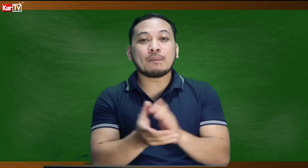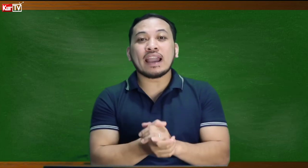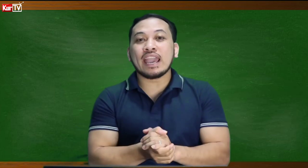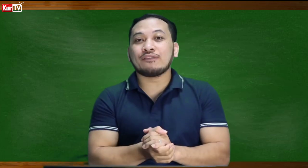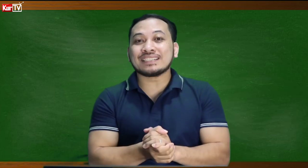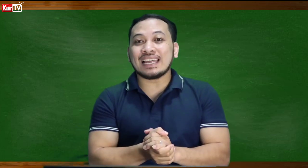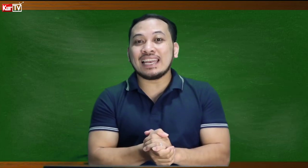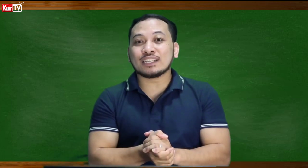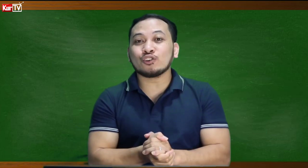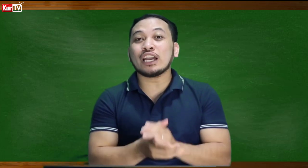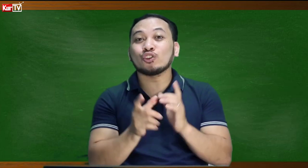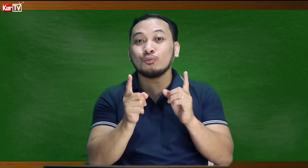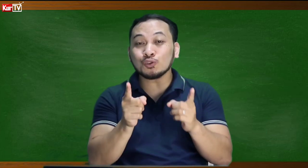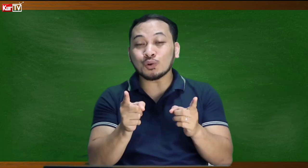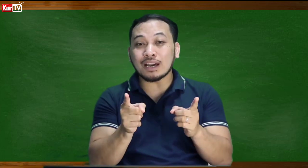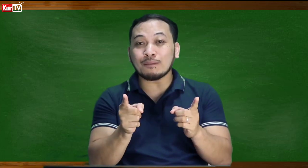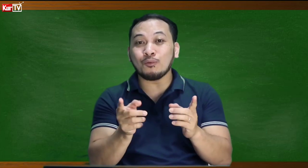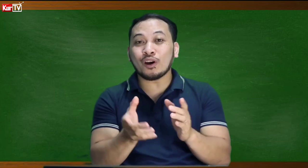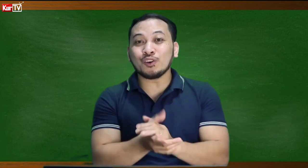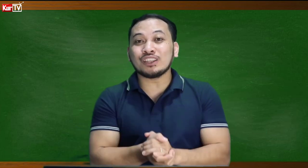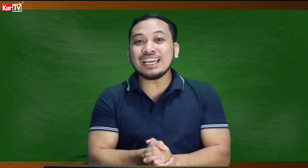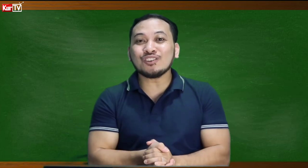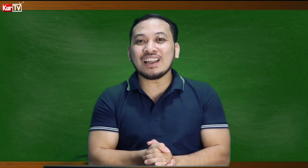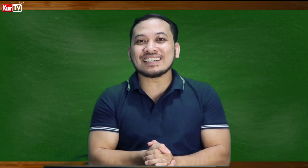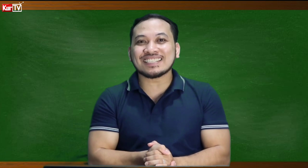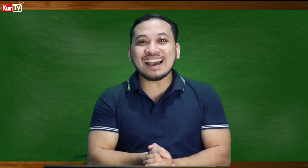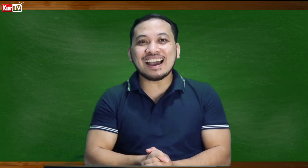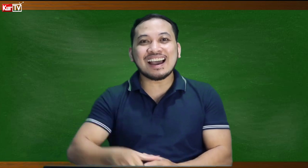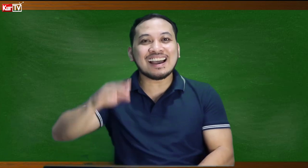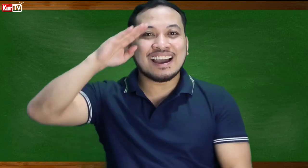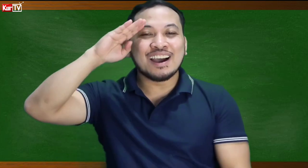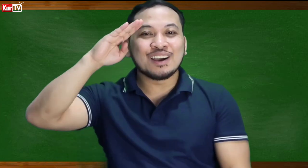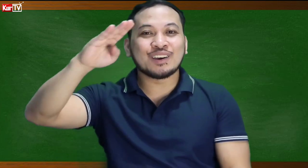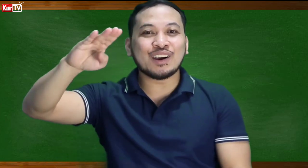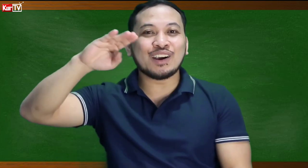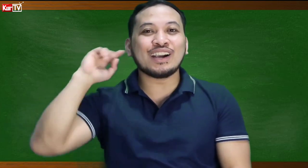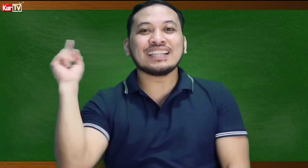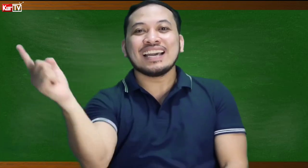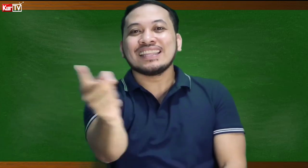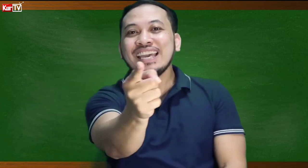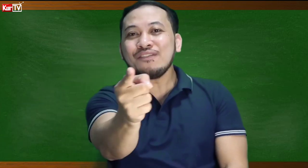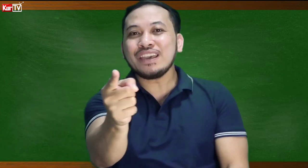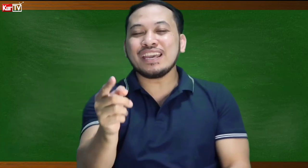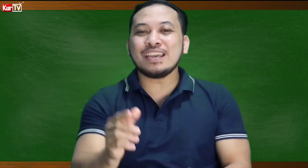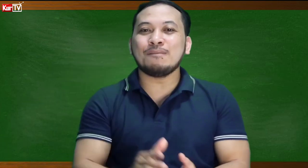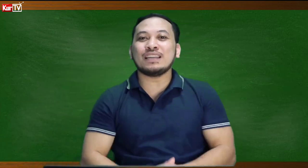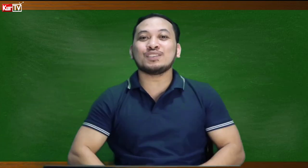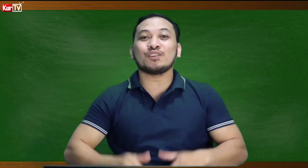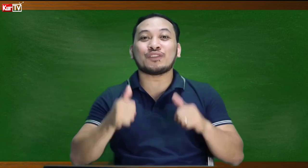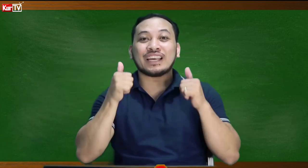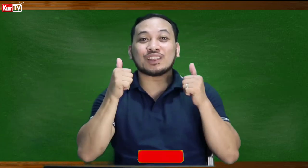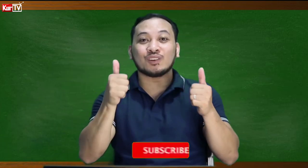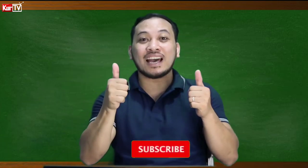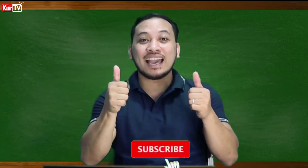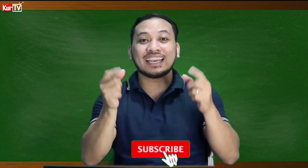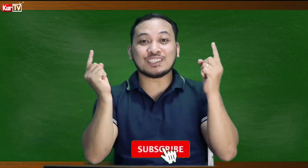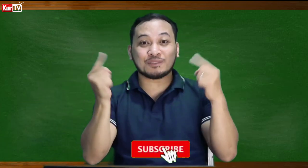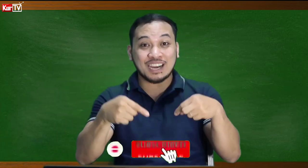May pang FSL lesson ay tumutok lamang po kayo dito lang sa CURTV. Please don't forget to like and subscribe.